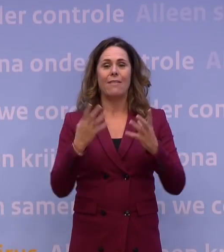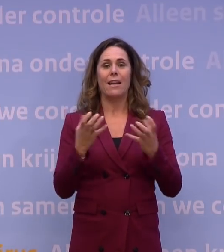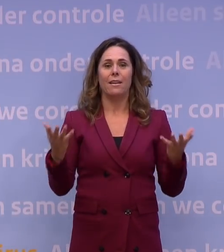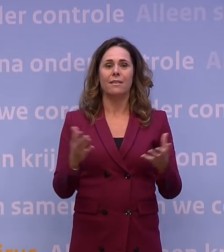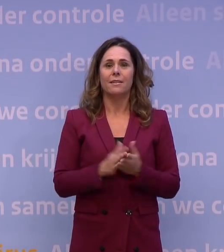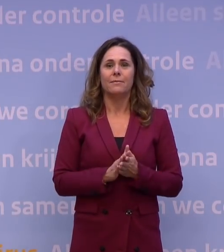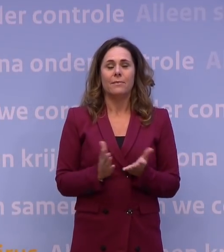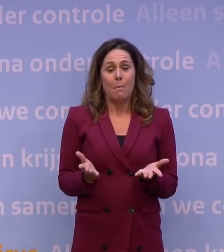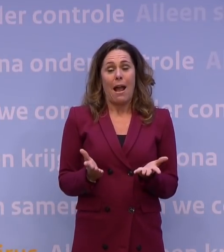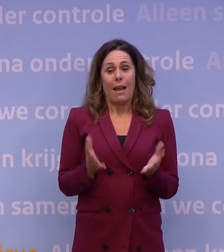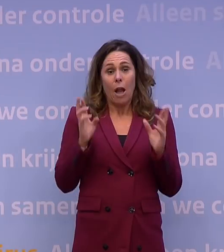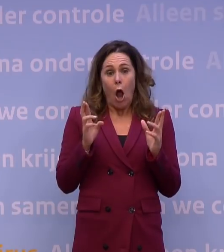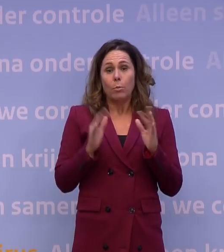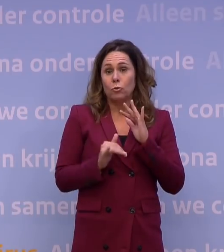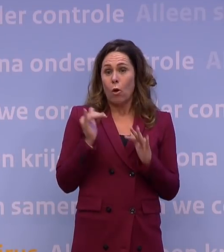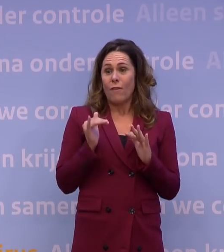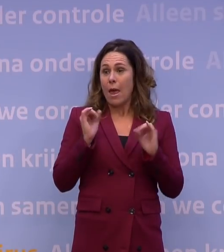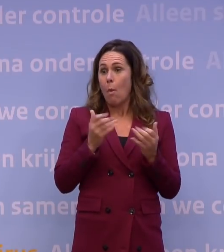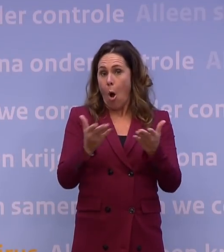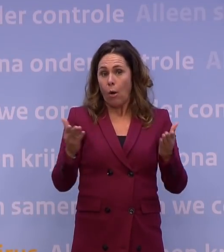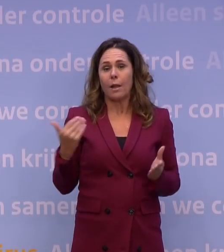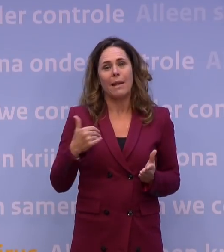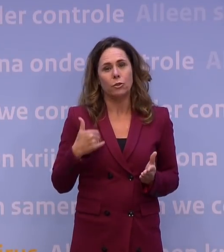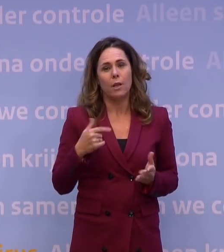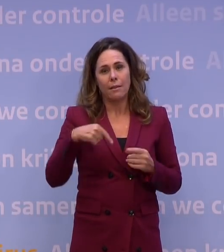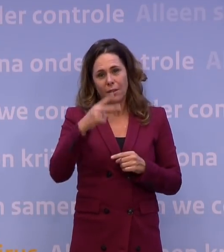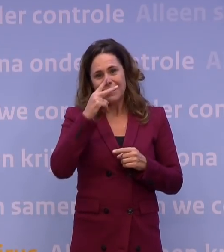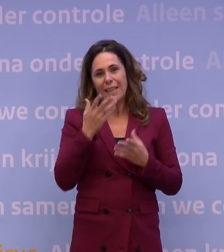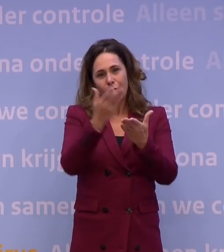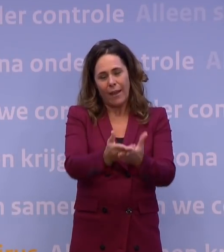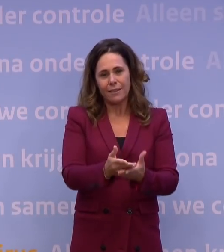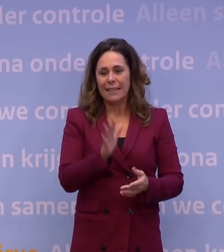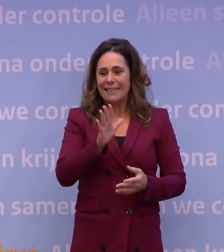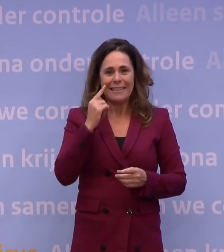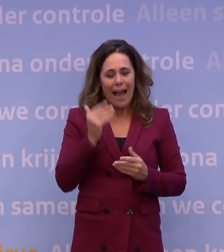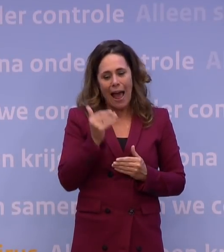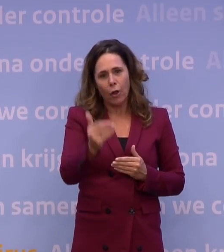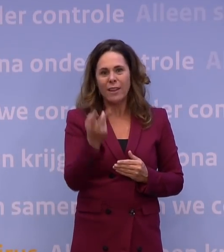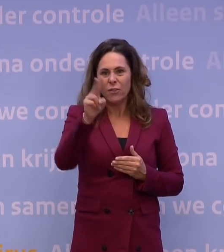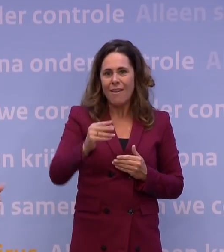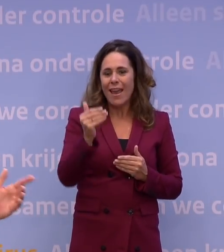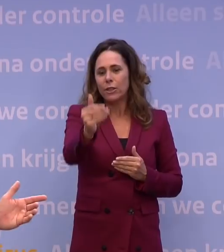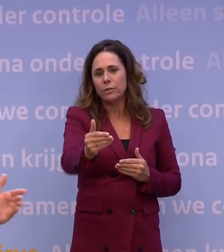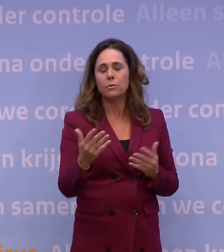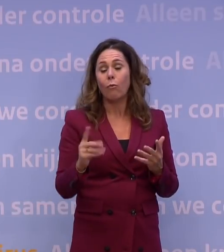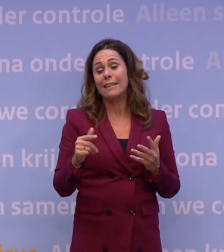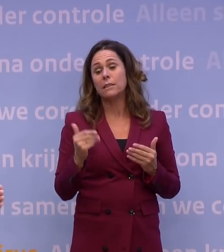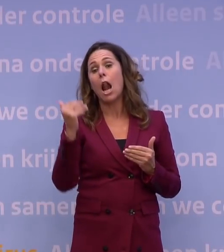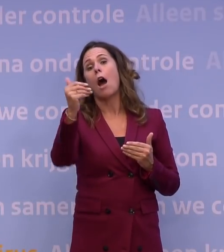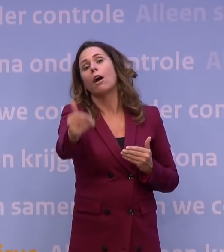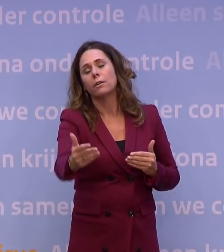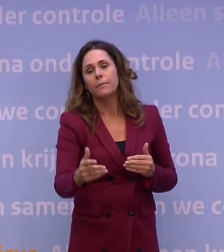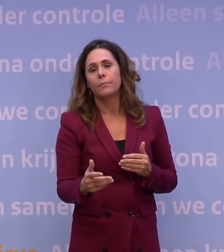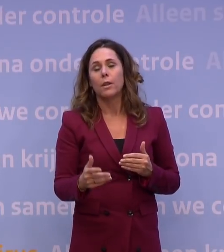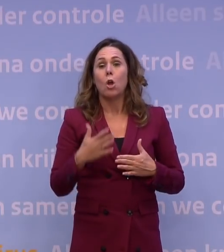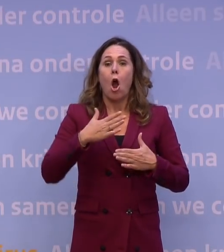mensen, uiteraard. En dan kun je ook echt dat effect gaan zien. Over tien dagen, twee weken, misschien nog iets langer. En vandaar dat we zeggen, ik